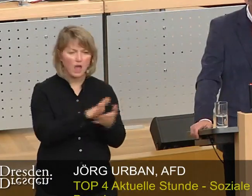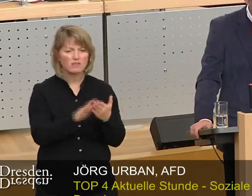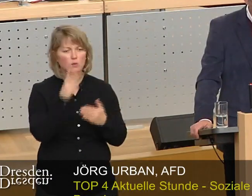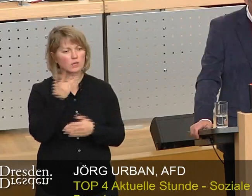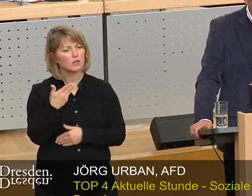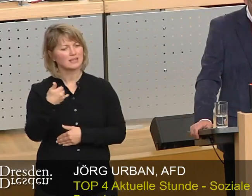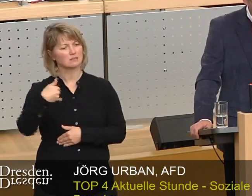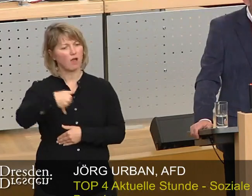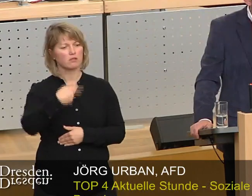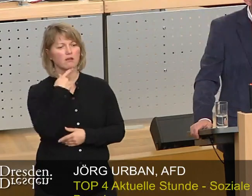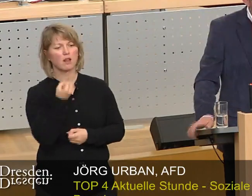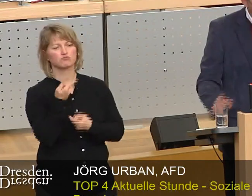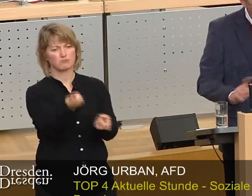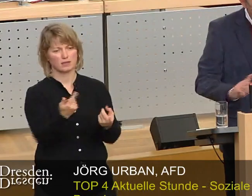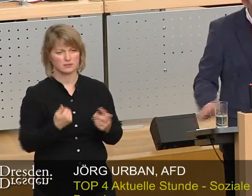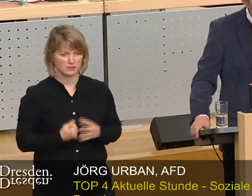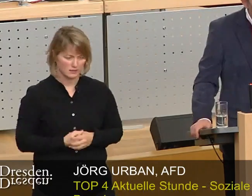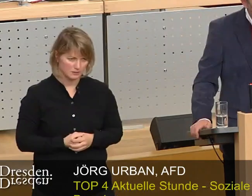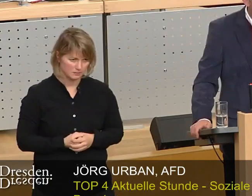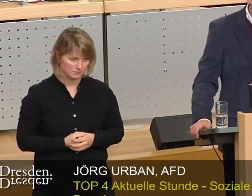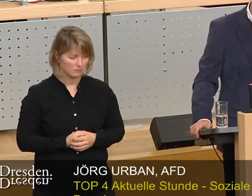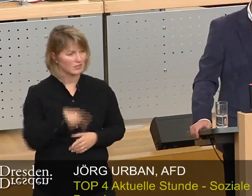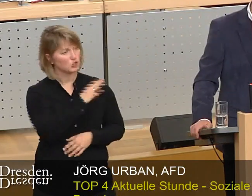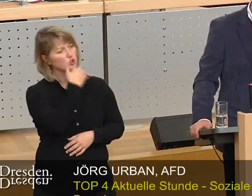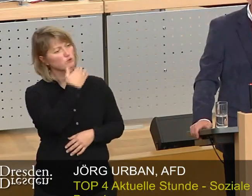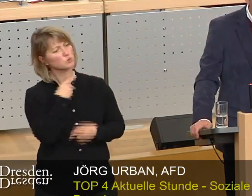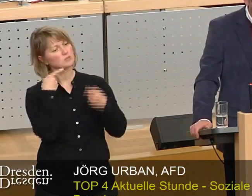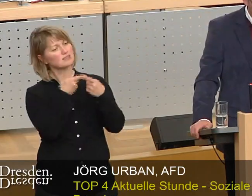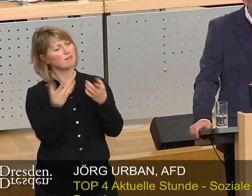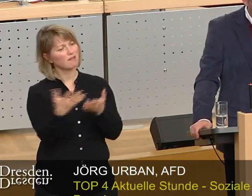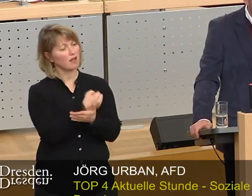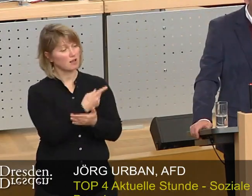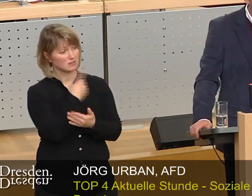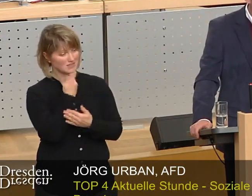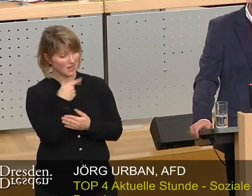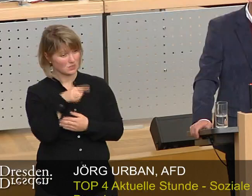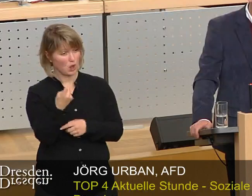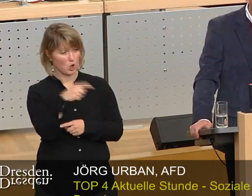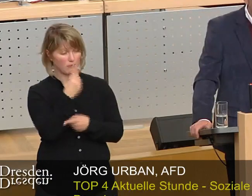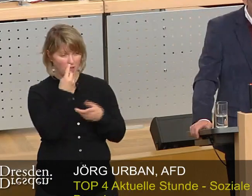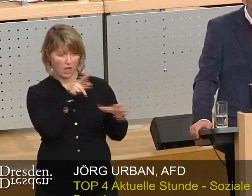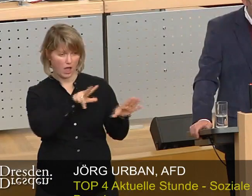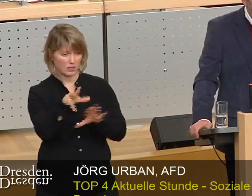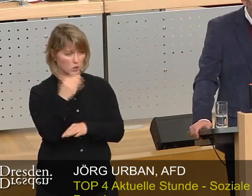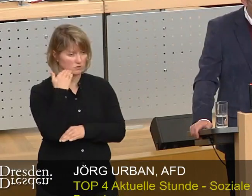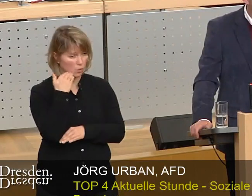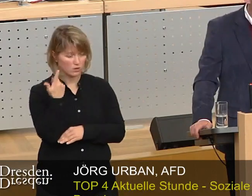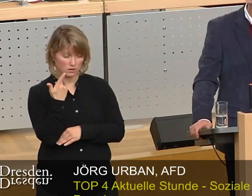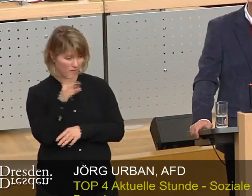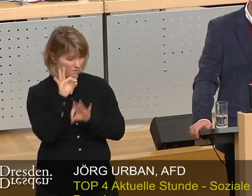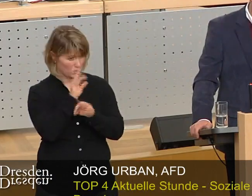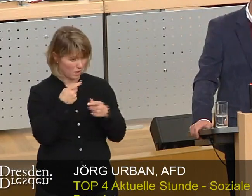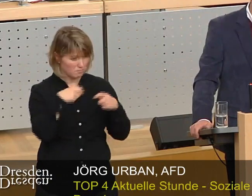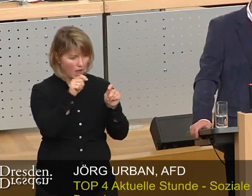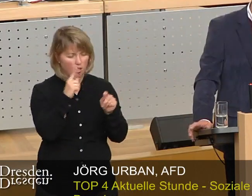Fenster hinausgeworfen. Um die Ziele zu erreichen, die Ihnen vorschweben, nämlich 8.000 Wohnungen, werden horrende Mittel benötigt, die